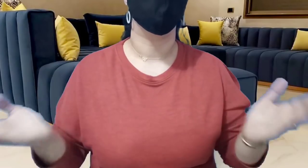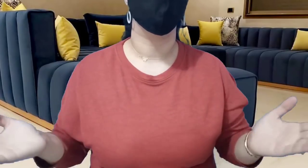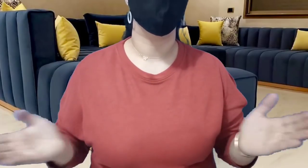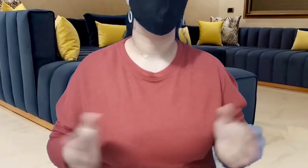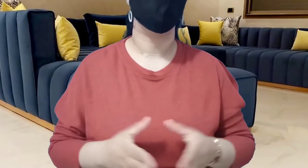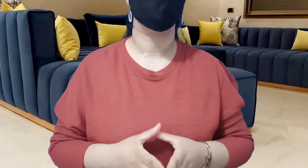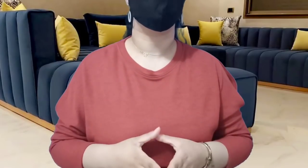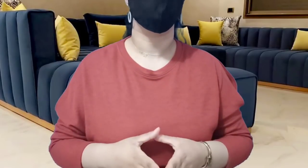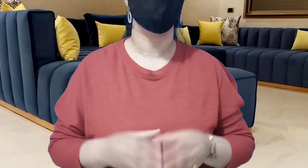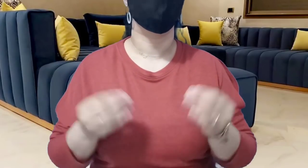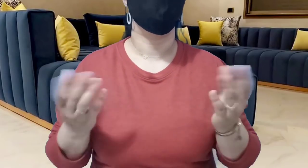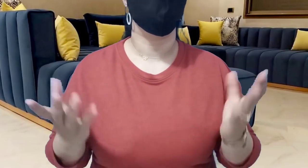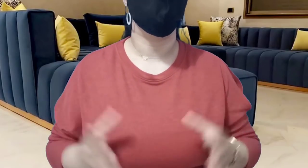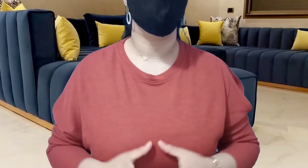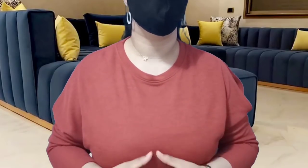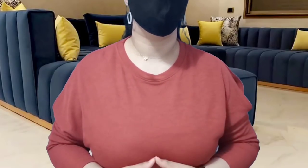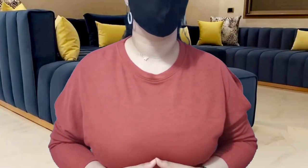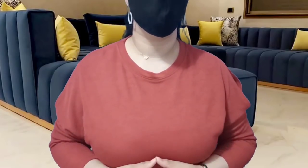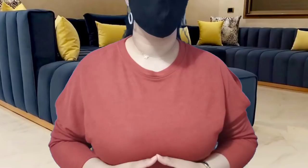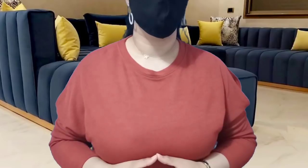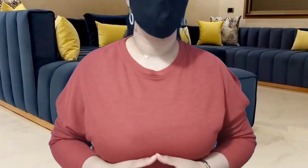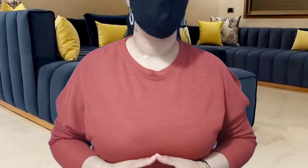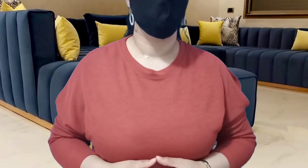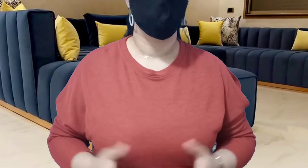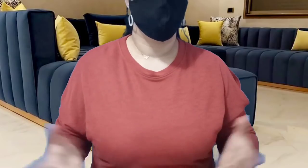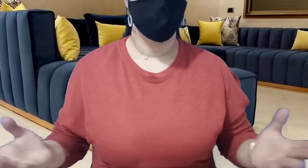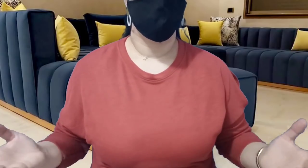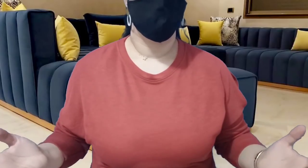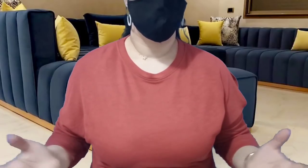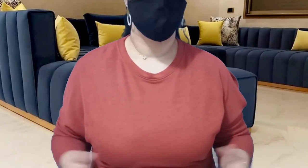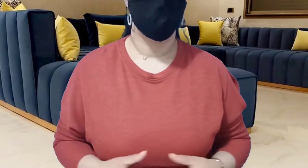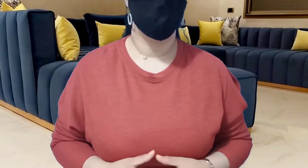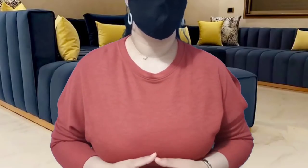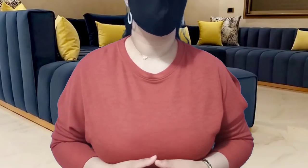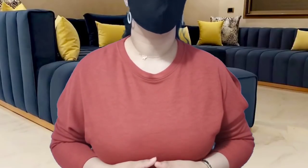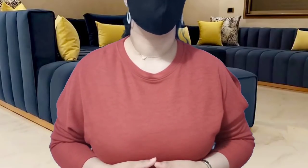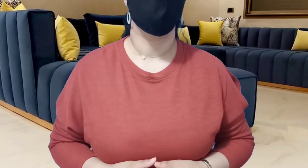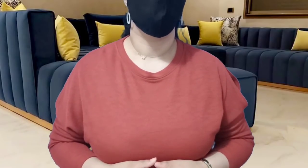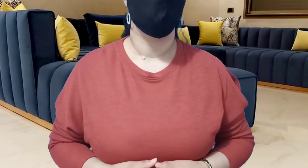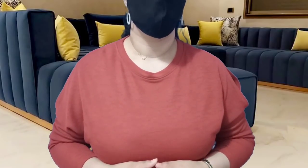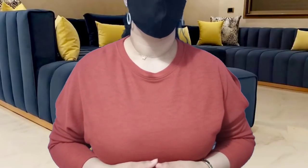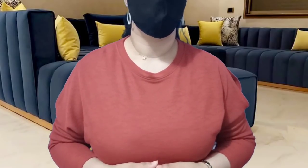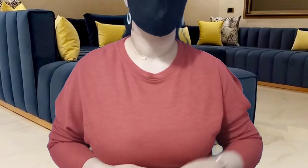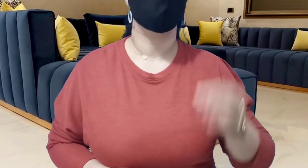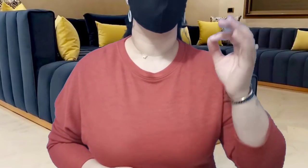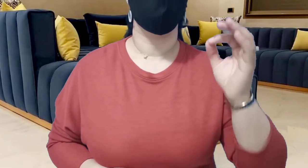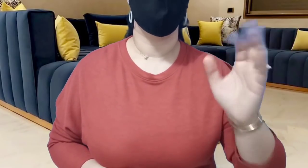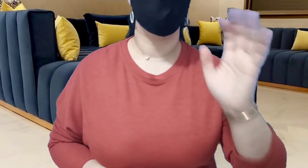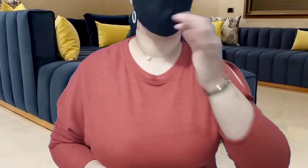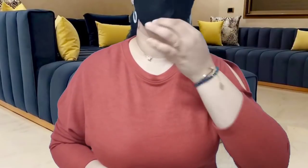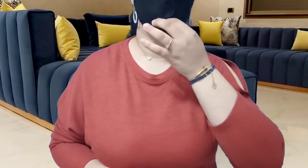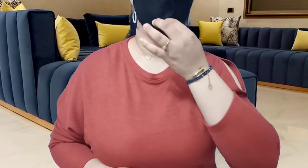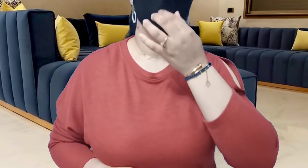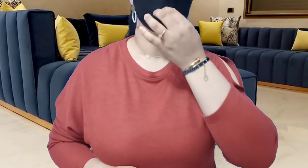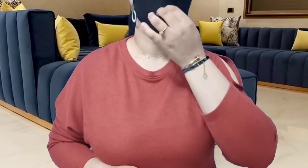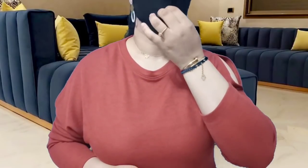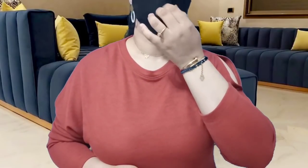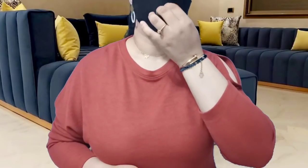إخواني أخواتي قبل ما نطرقوا الموضوع جنب طبعا سنتكلموا اليوم عن الباندي اليوم